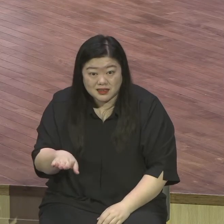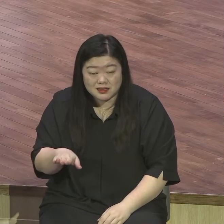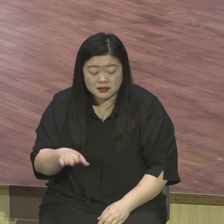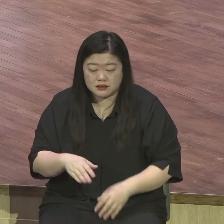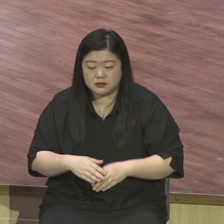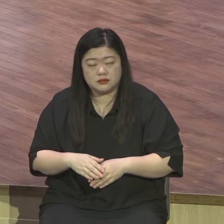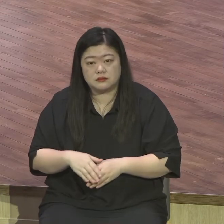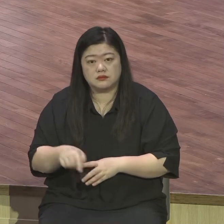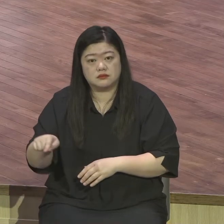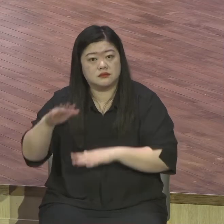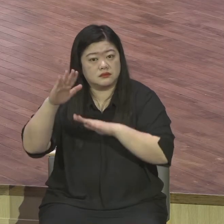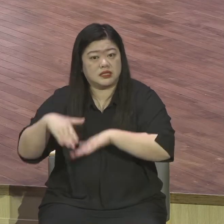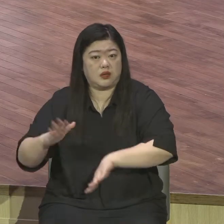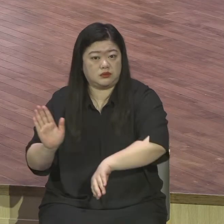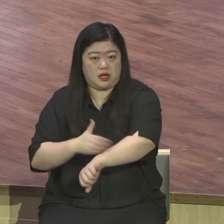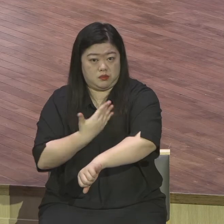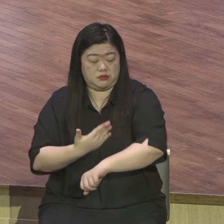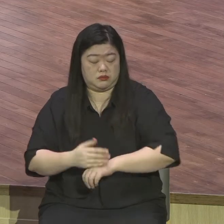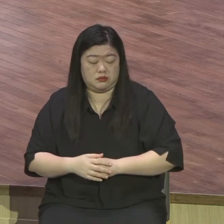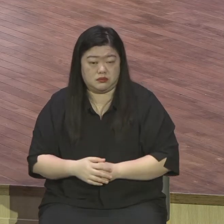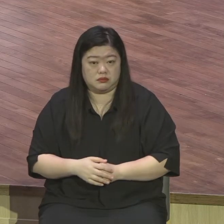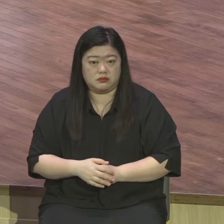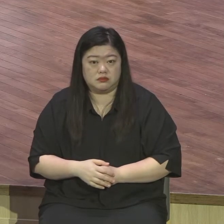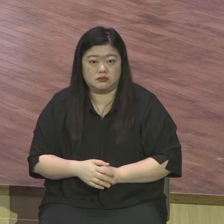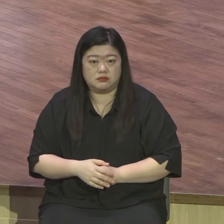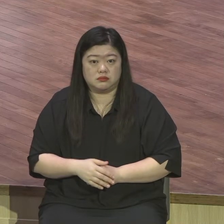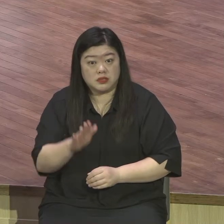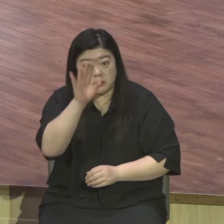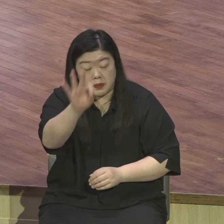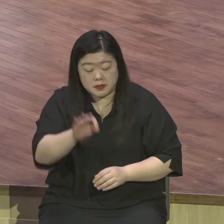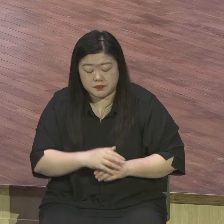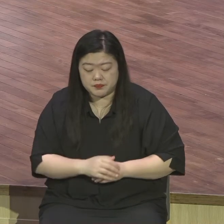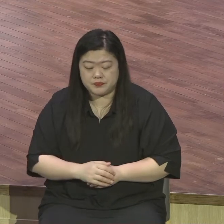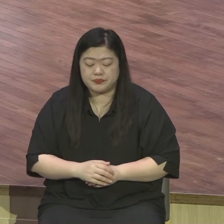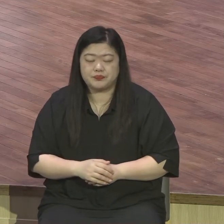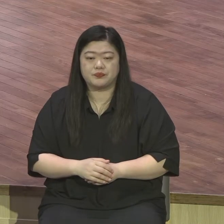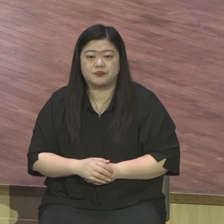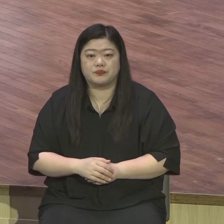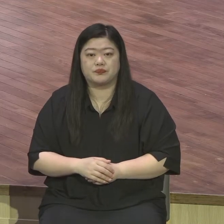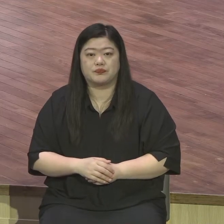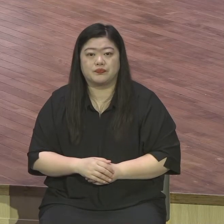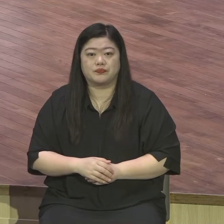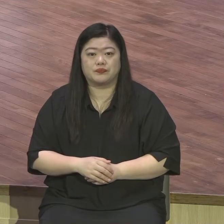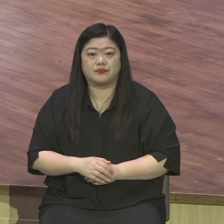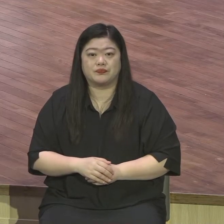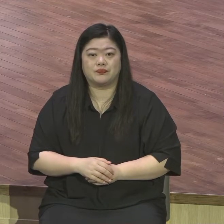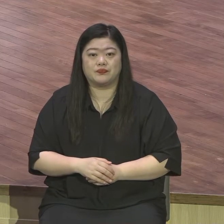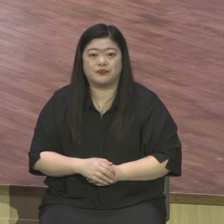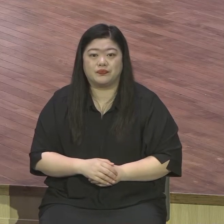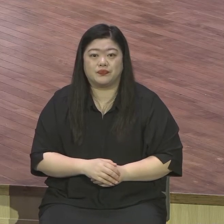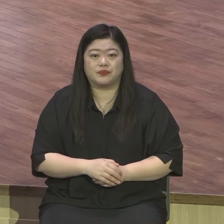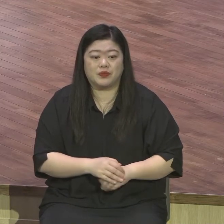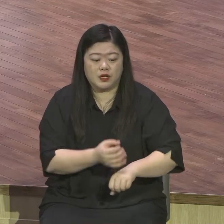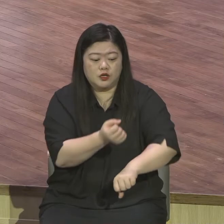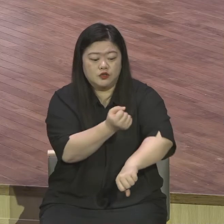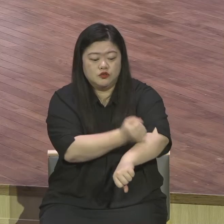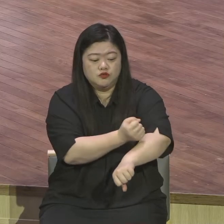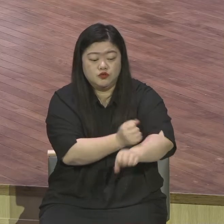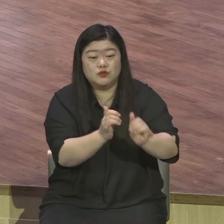공평하지 않습니다. 그런데 잘 생각해보면요. 지금 이들이 가장 중요한 것을 놓치고 있어요.